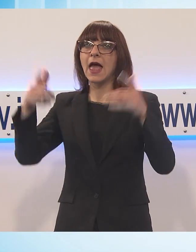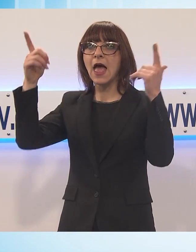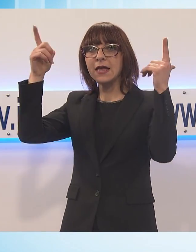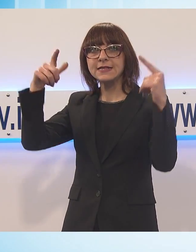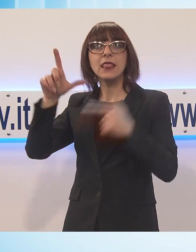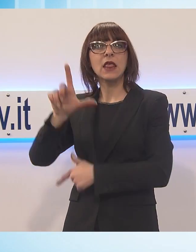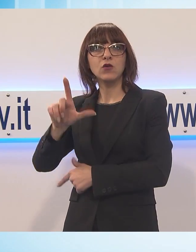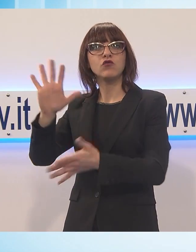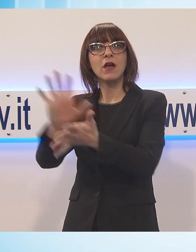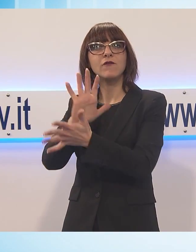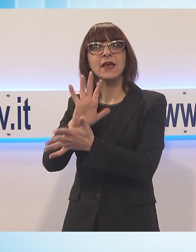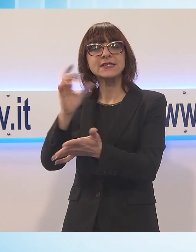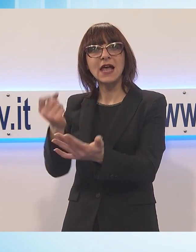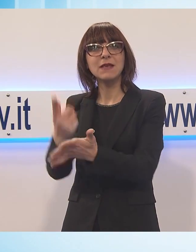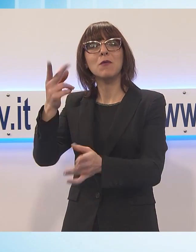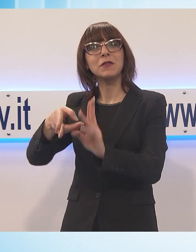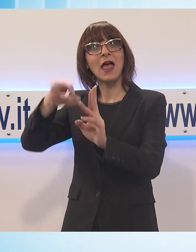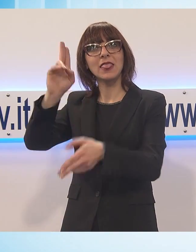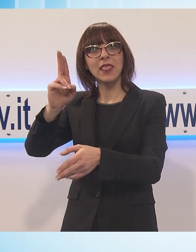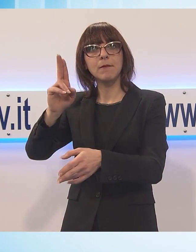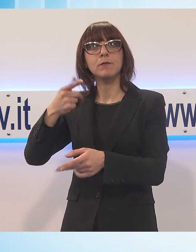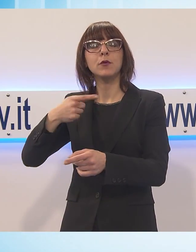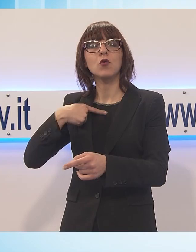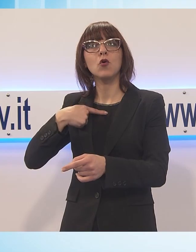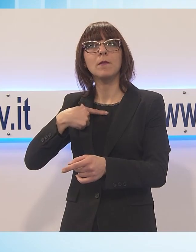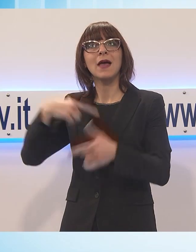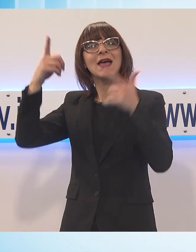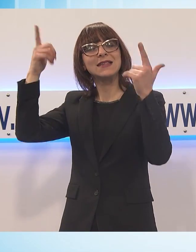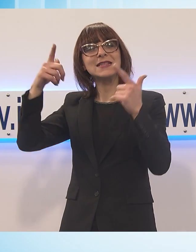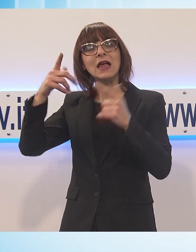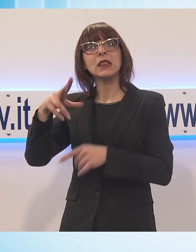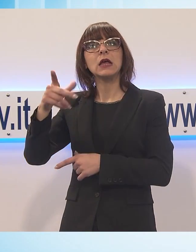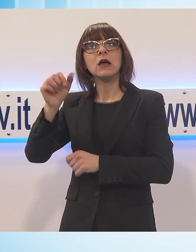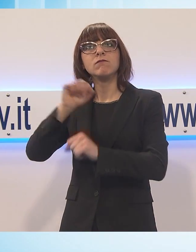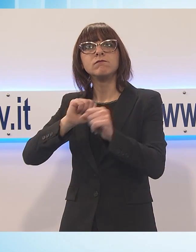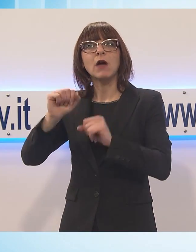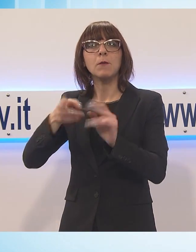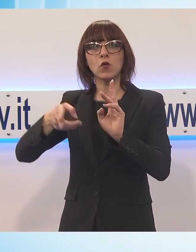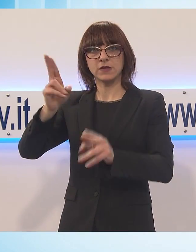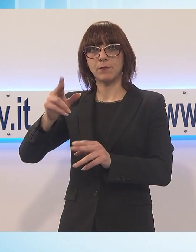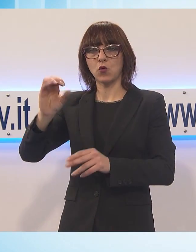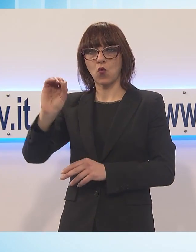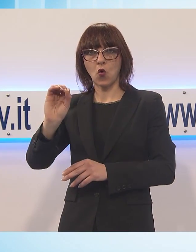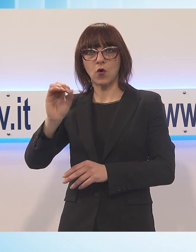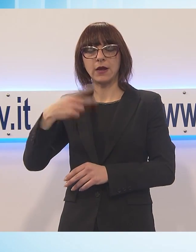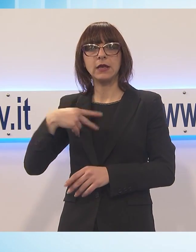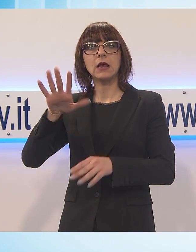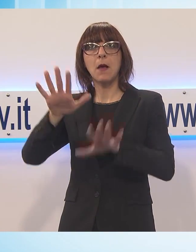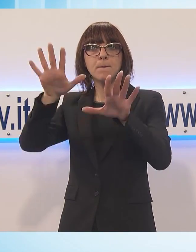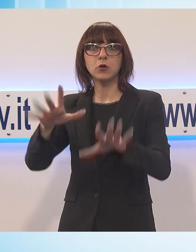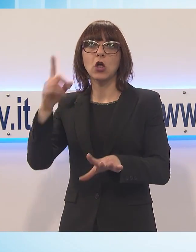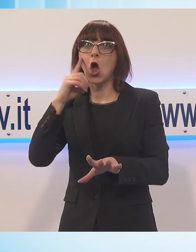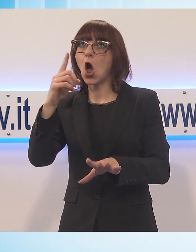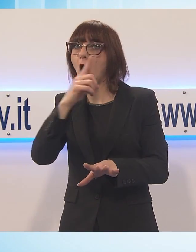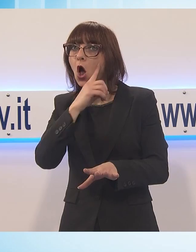importante, la Santa più riconosciuta di Oneta, era la Santa protettrice degli occhi a cui